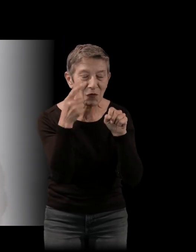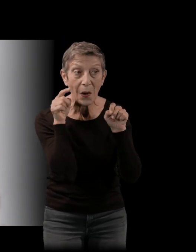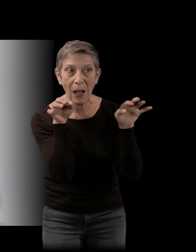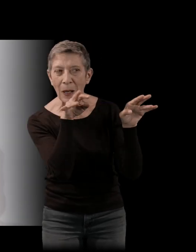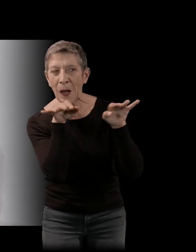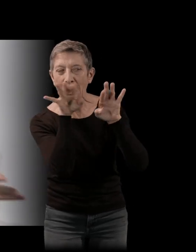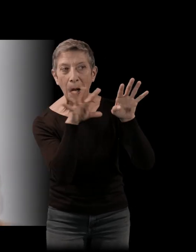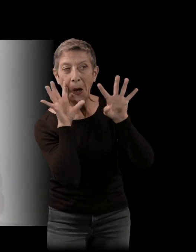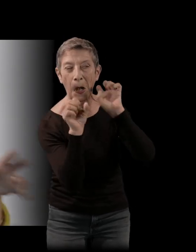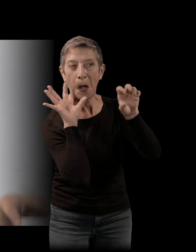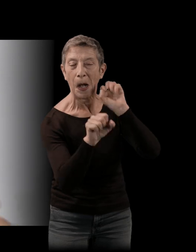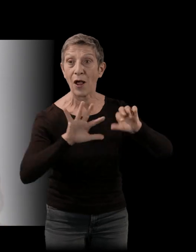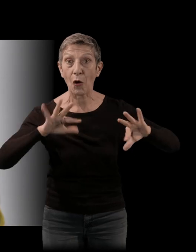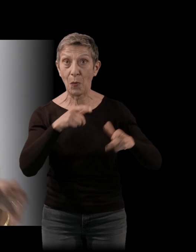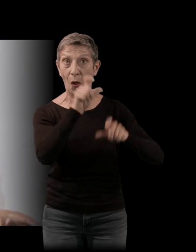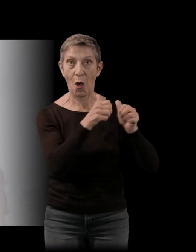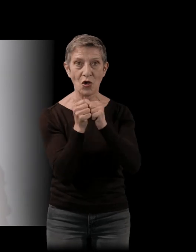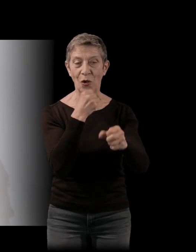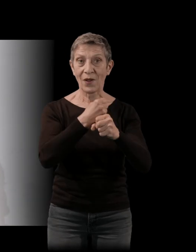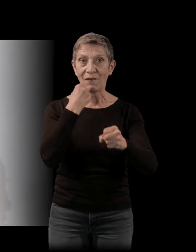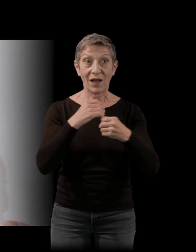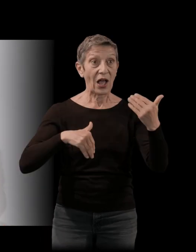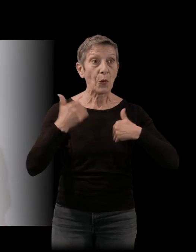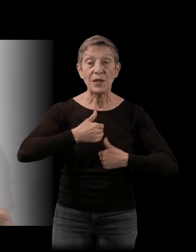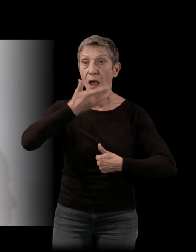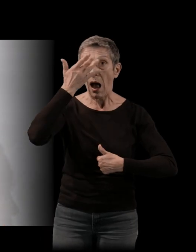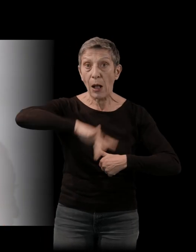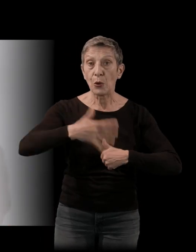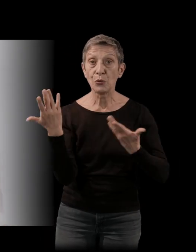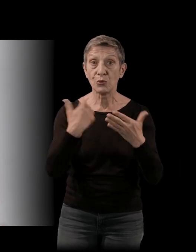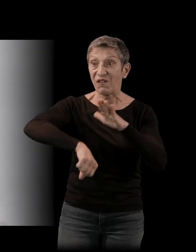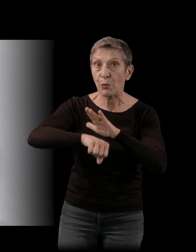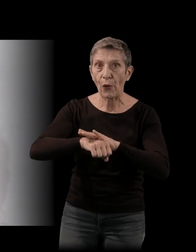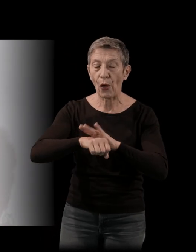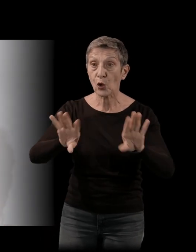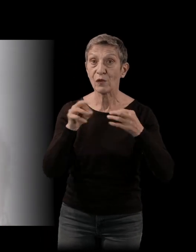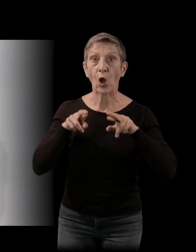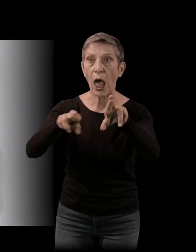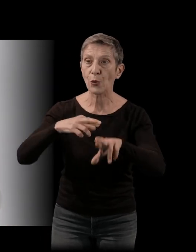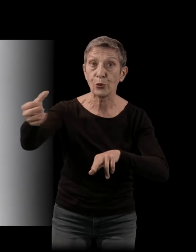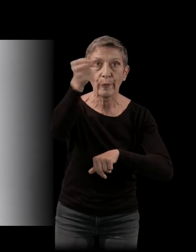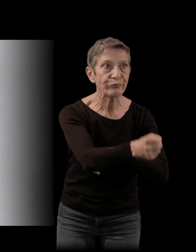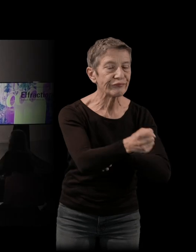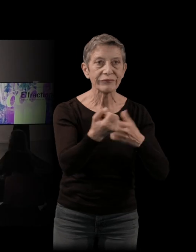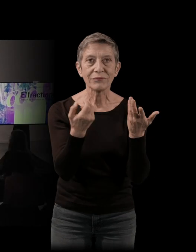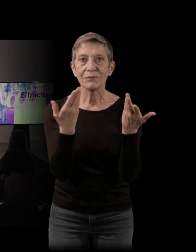Du comédien le plus inconnu trouvé dans la rue, qui à la base est footballeur, jusqu'au musicien